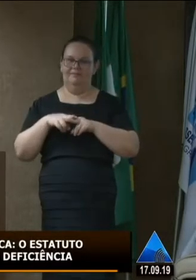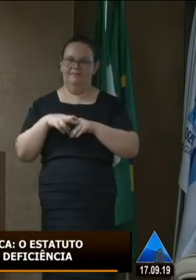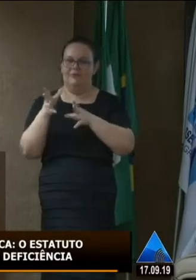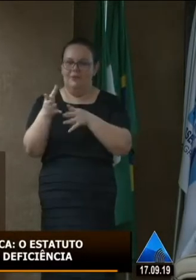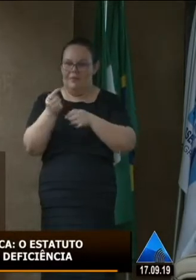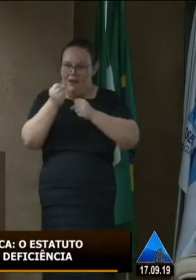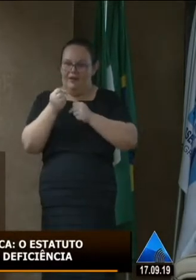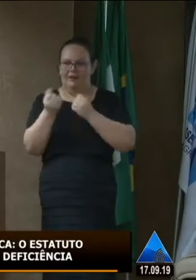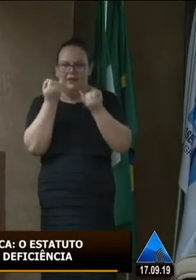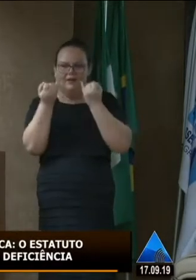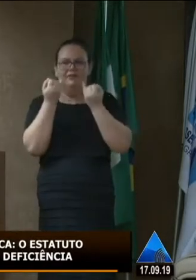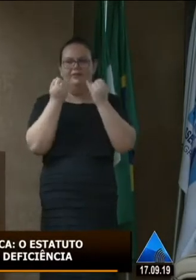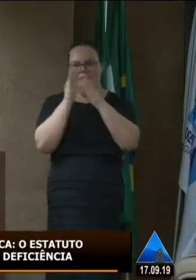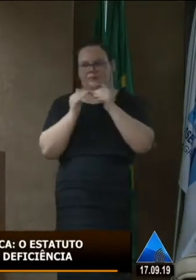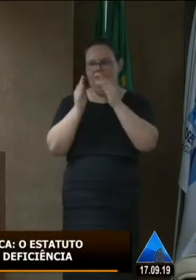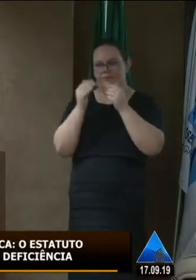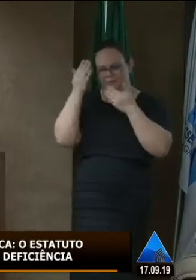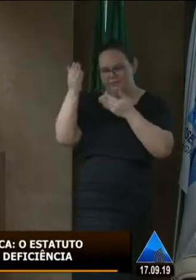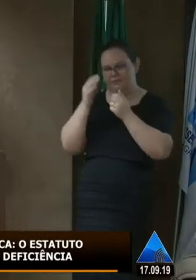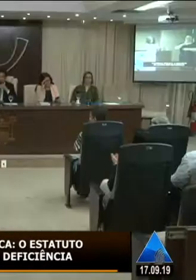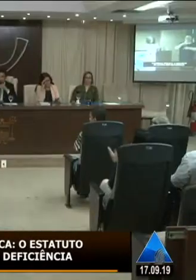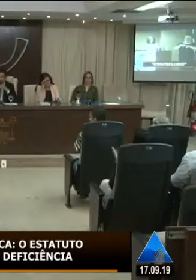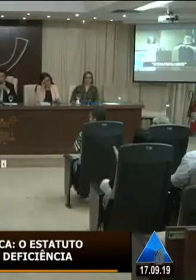informações os pedidos Obrigada